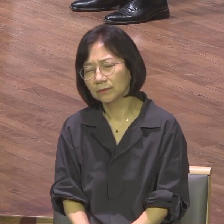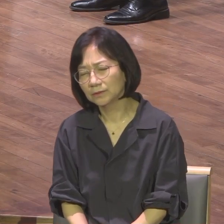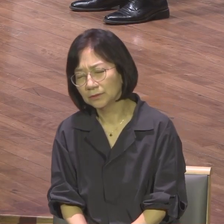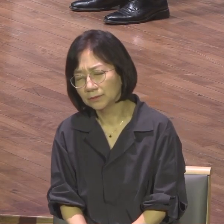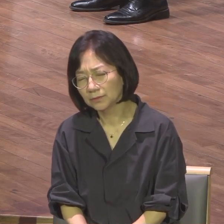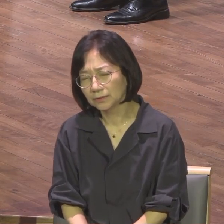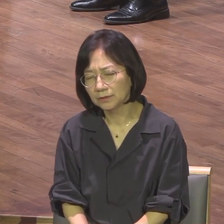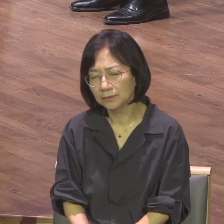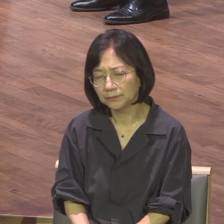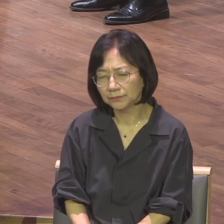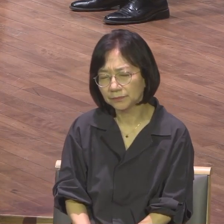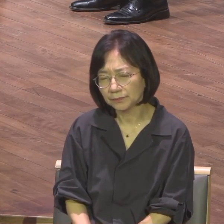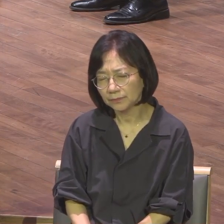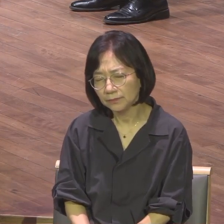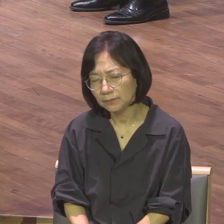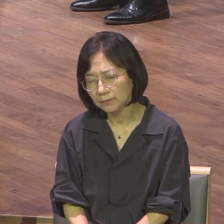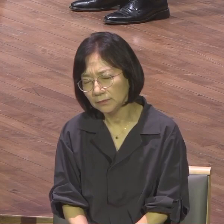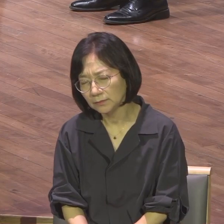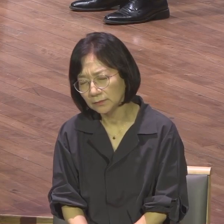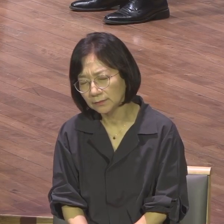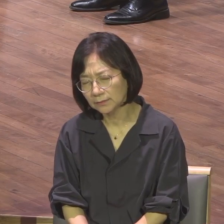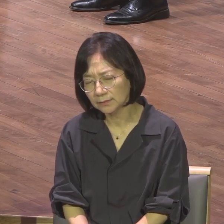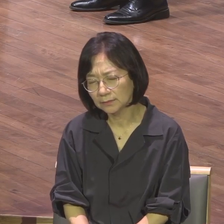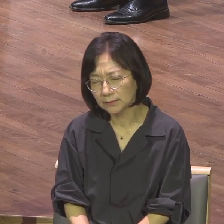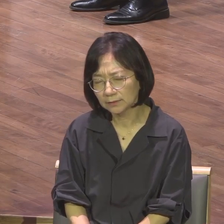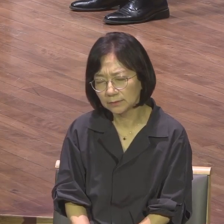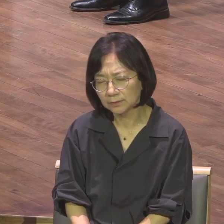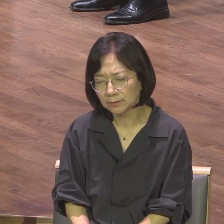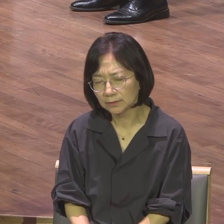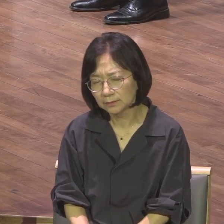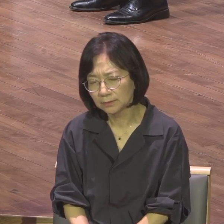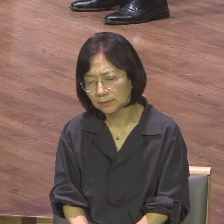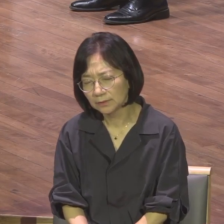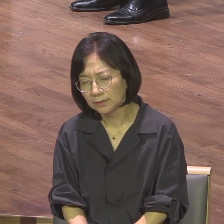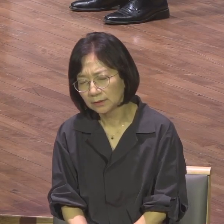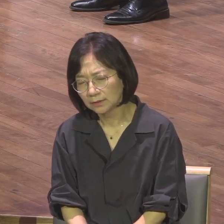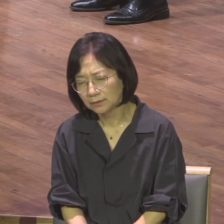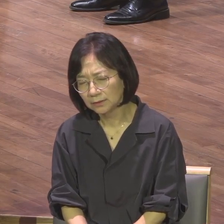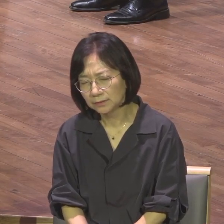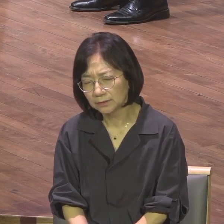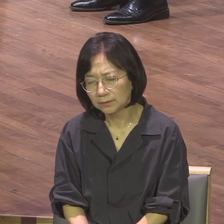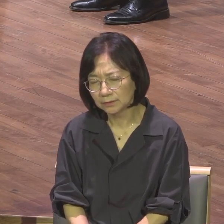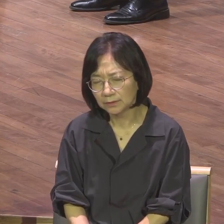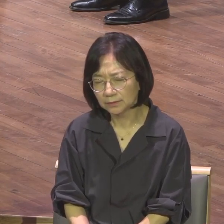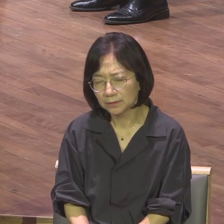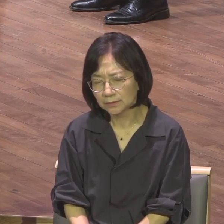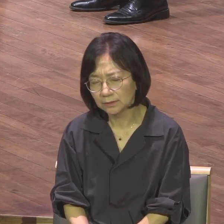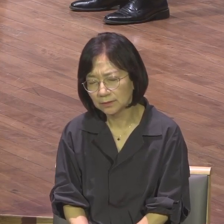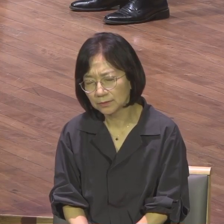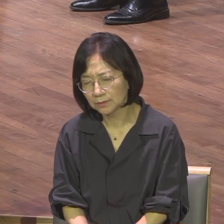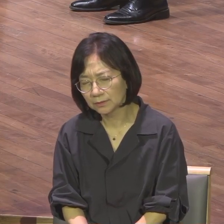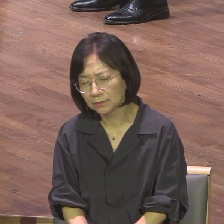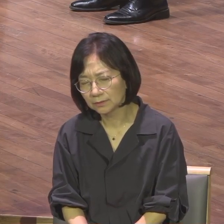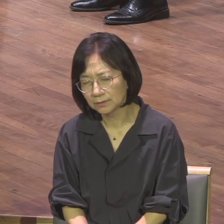부탐된 박대가 되어주시오 나는 통하여 나의 호대가 살아나 나는 통하여 우리의 가정이 살아나